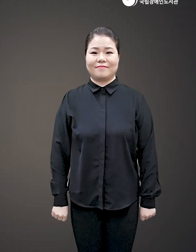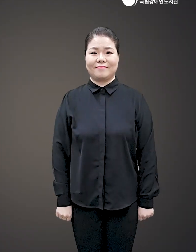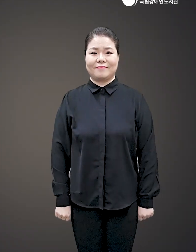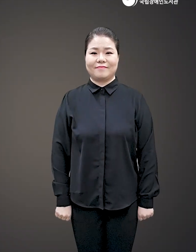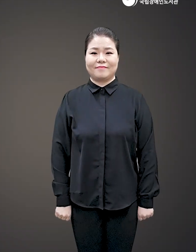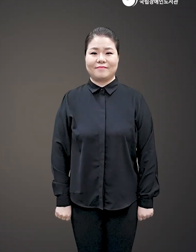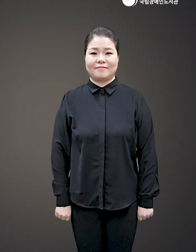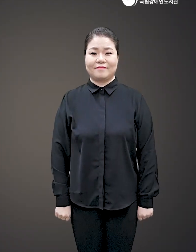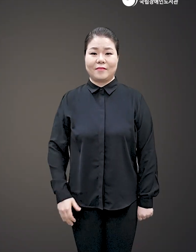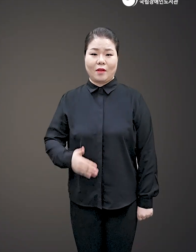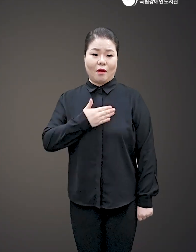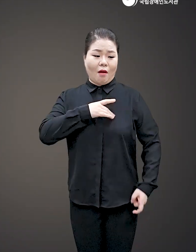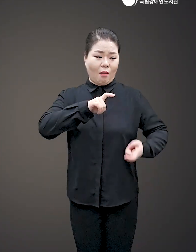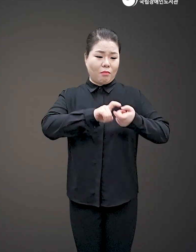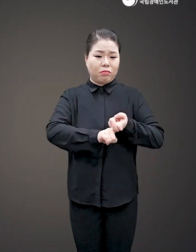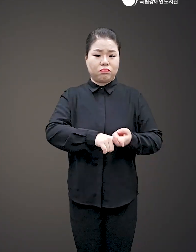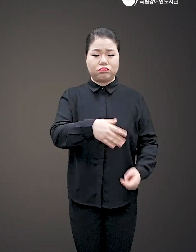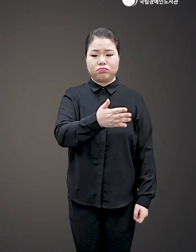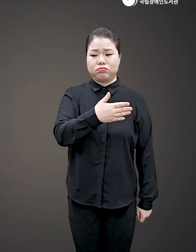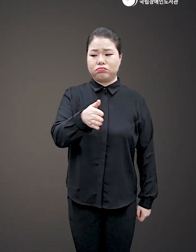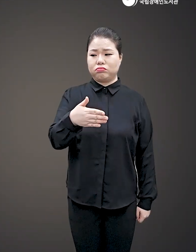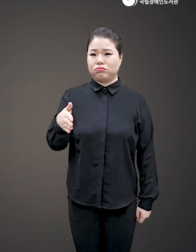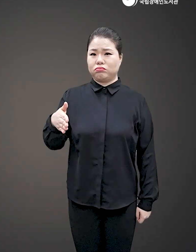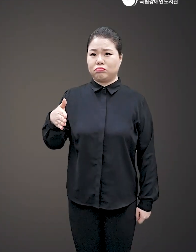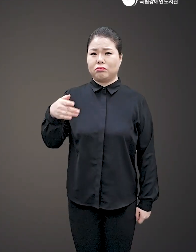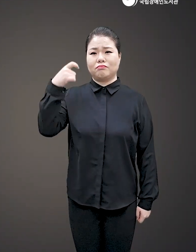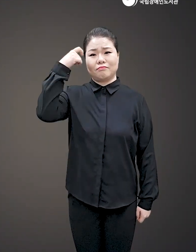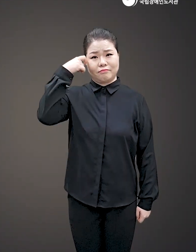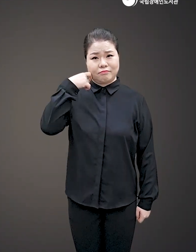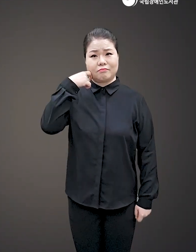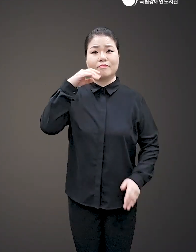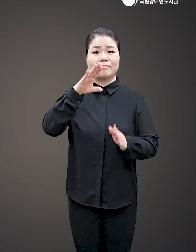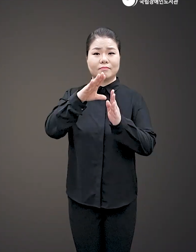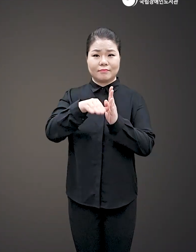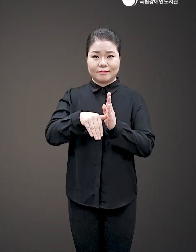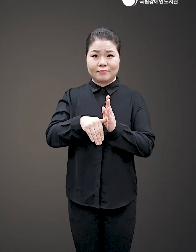내 편이 될 사람이 아무도 없다고 느낄 때